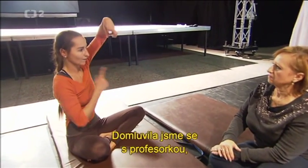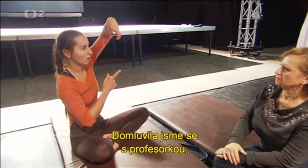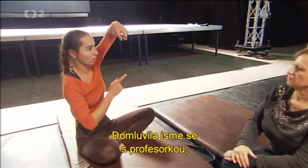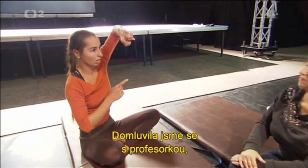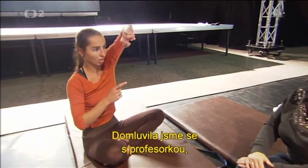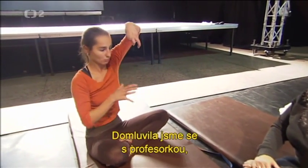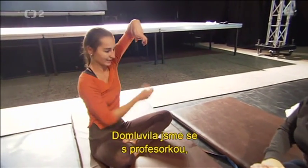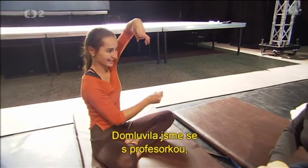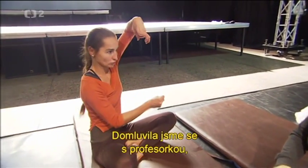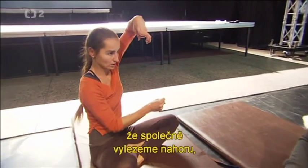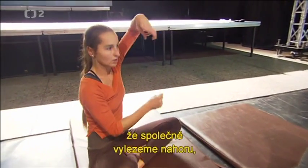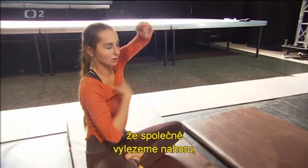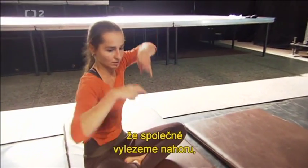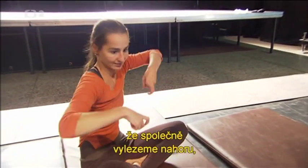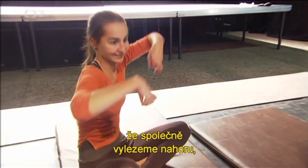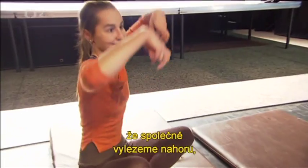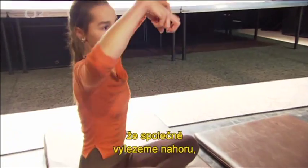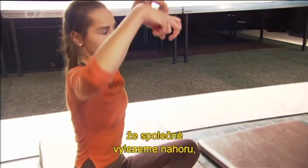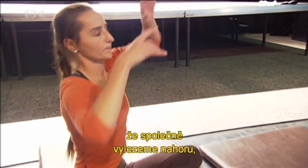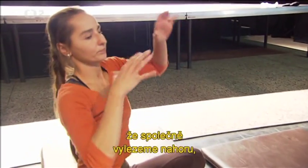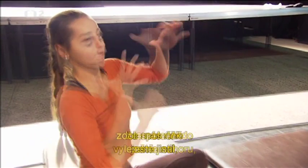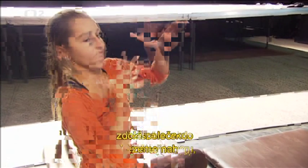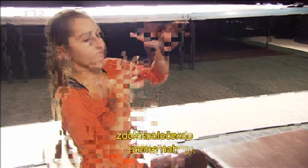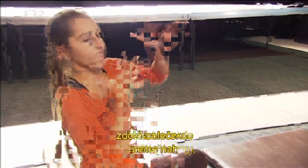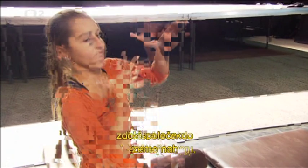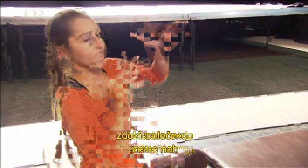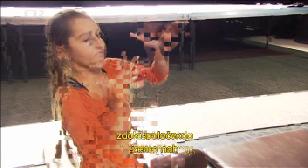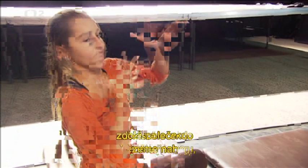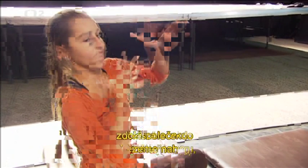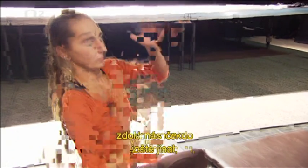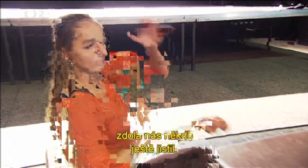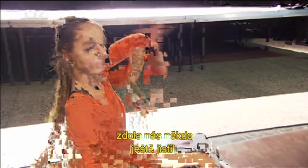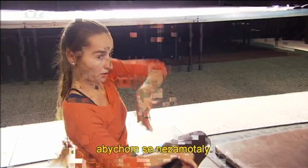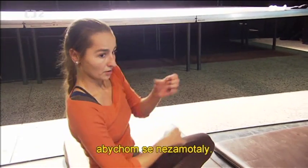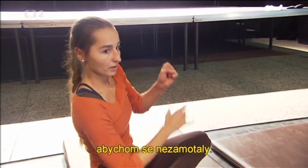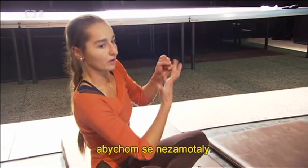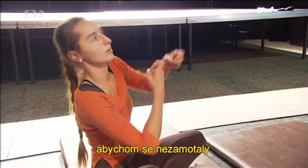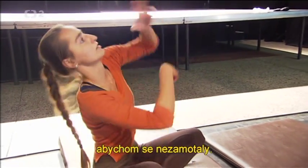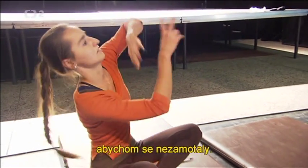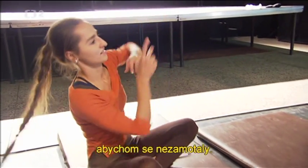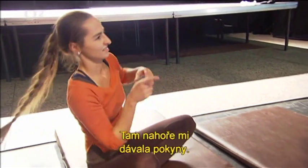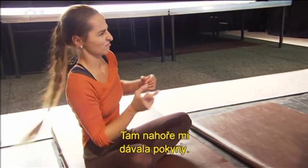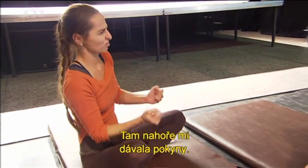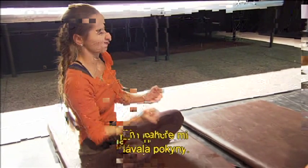profesorkou, že společně vylezeme nahoru. Zdola náročná, aby... ...když se nezamotali. Tam nahoře mi dá...